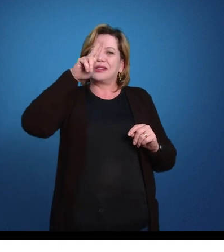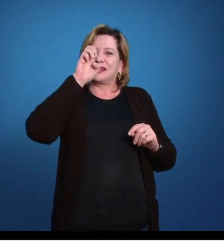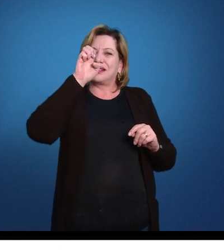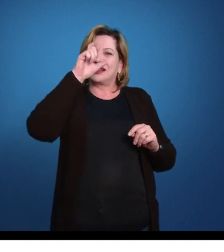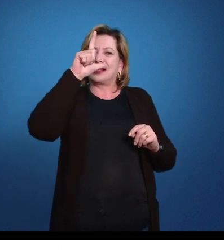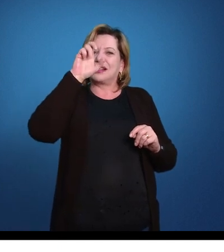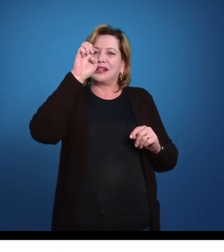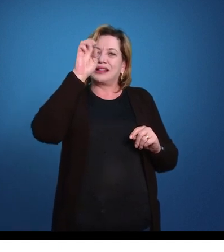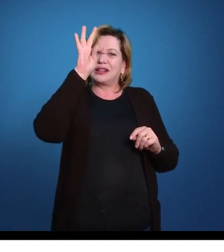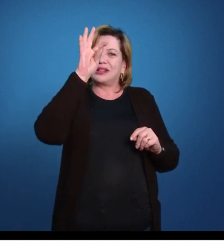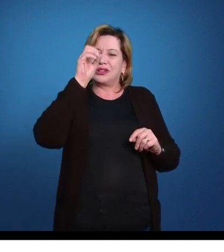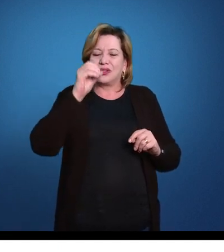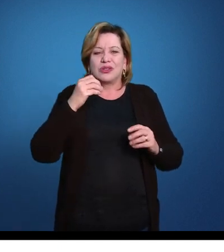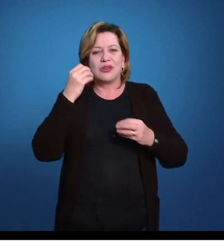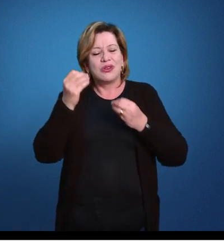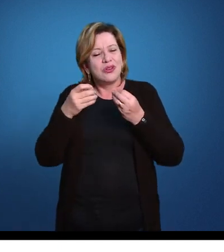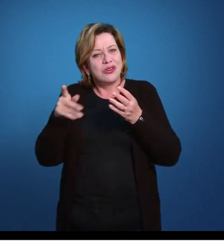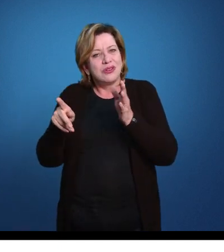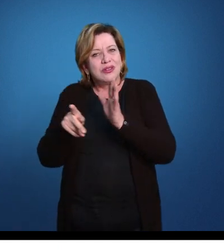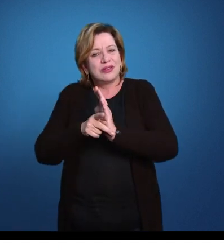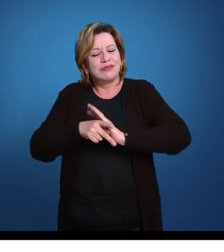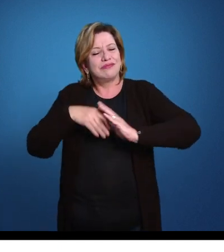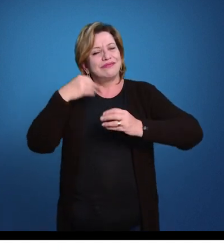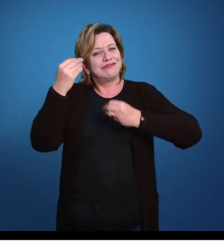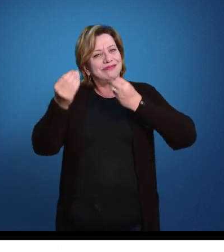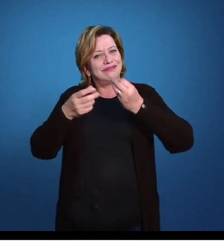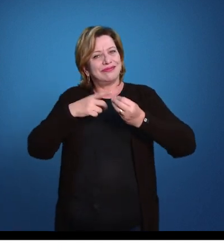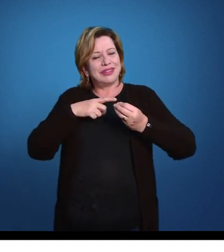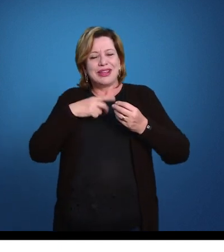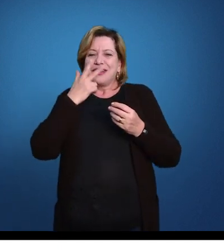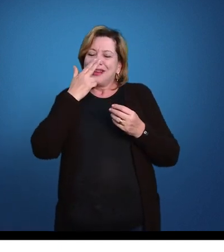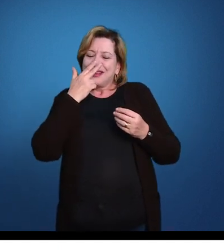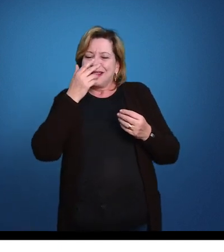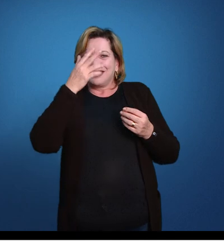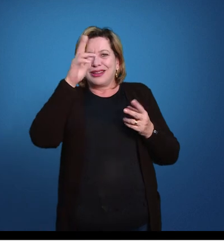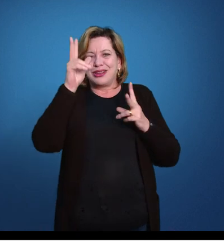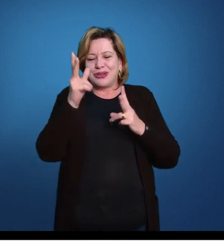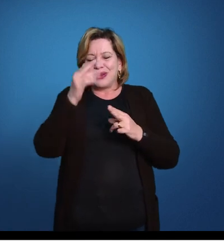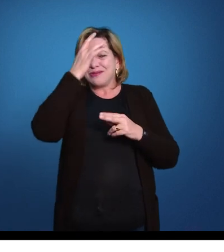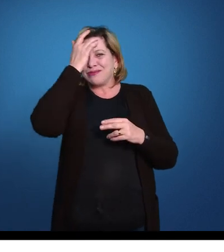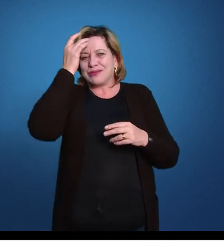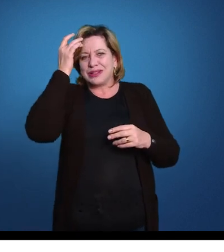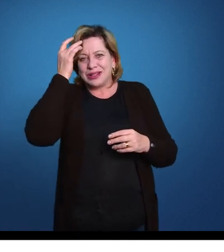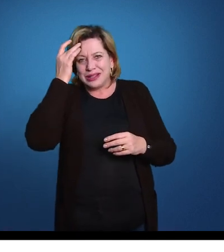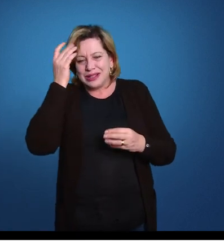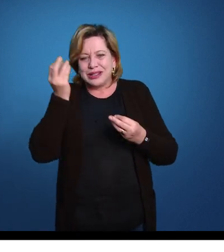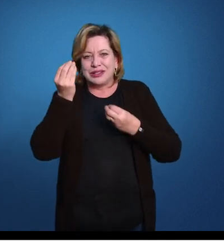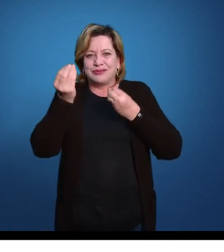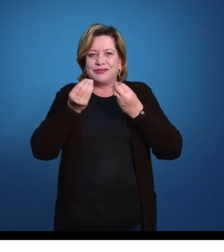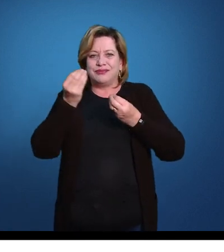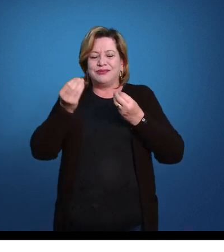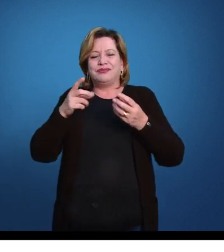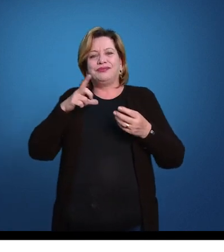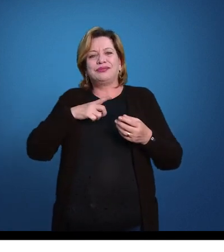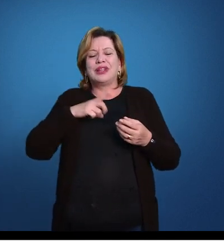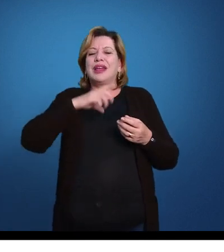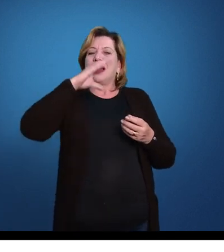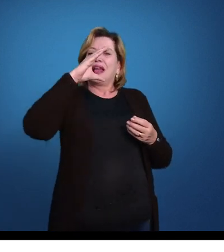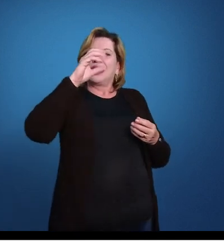nós também temos um endoesqueleto calcário, né, esqueleto interno e com imbrinações minerais aí de calcário.